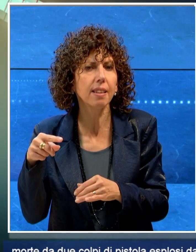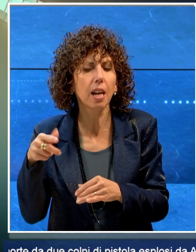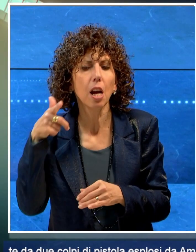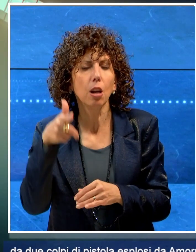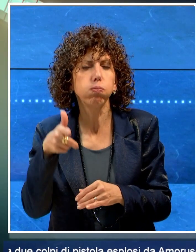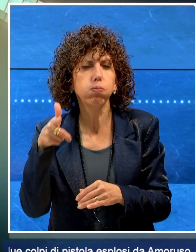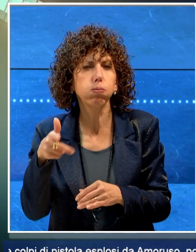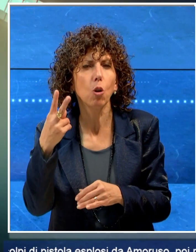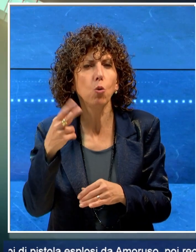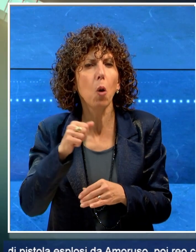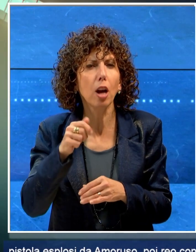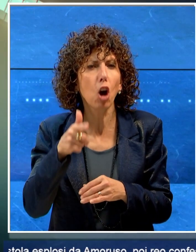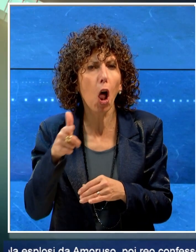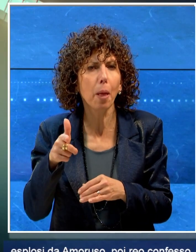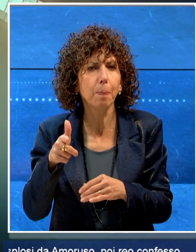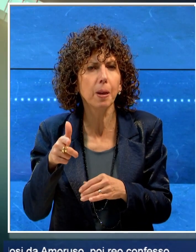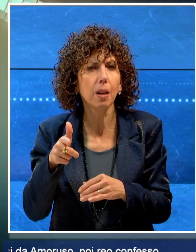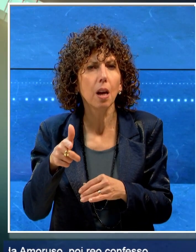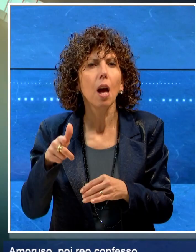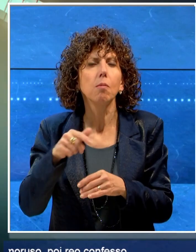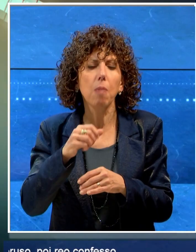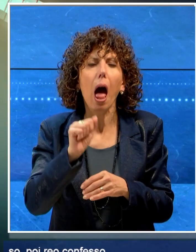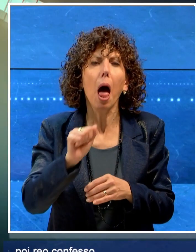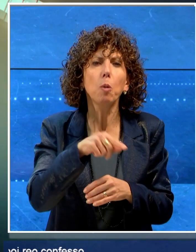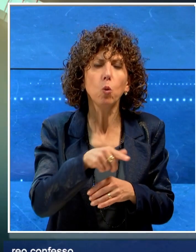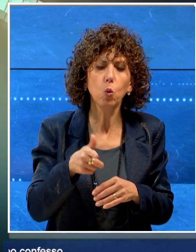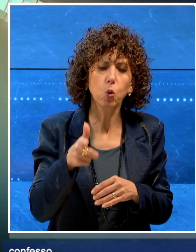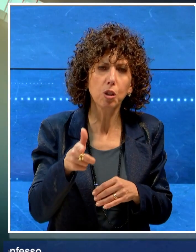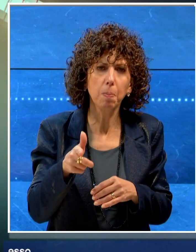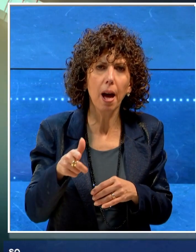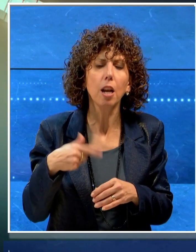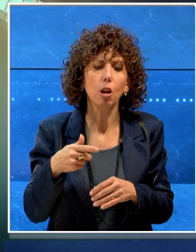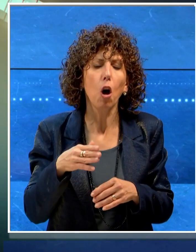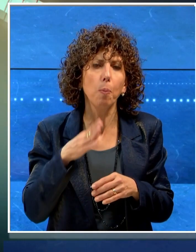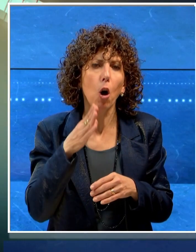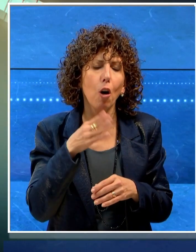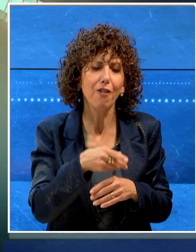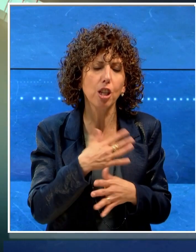a morte da due colpi di pistola esplosi da Amoruso, poi rea confesso.